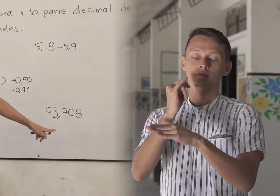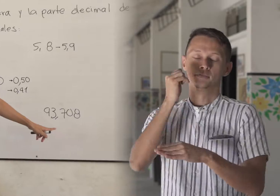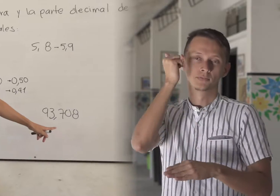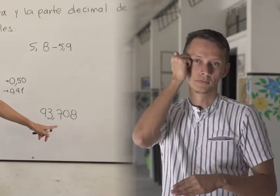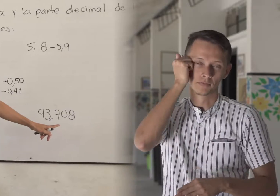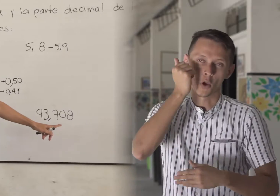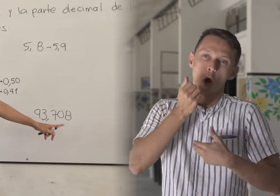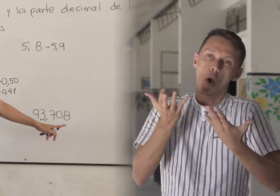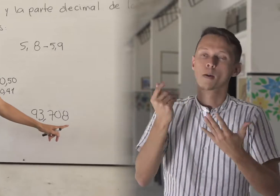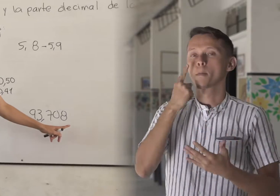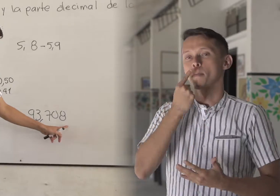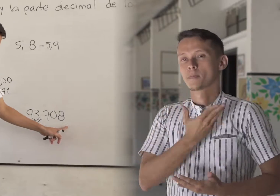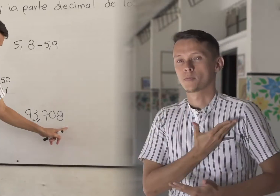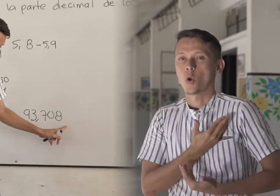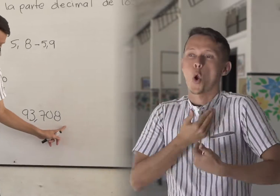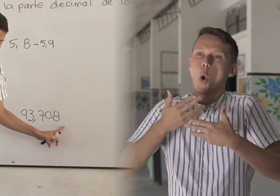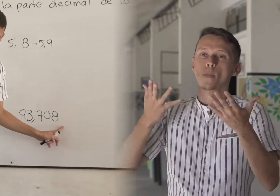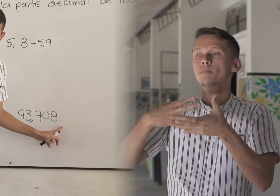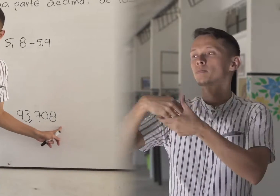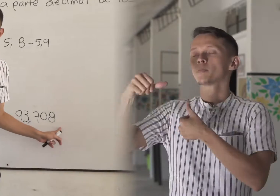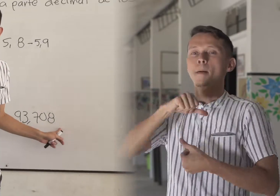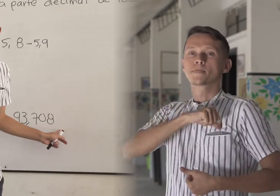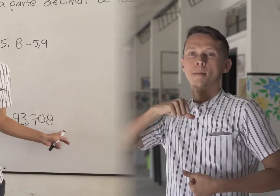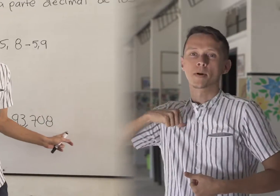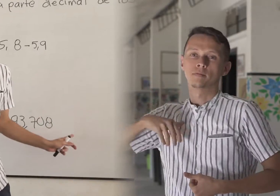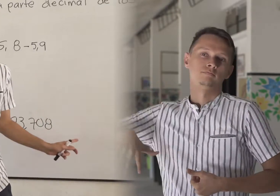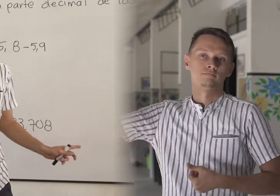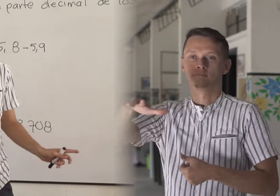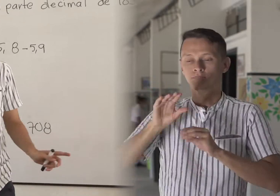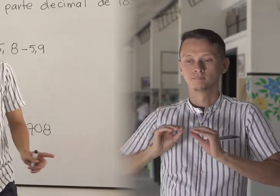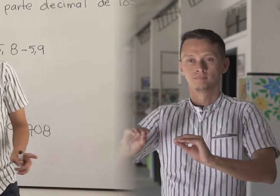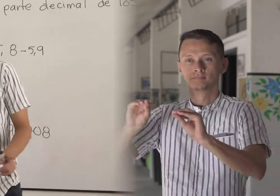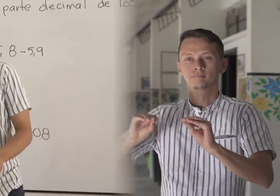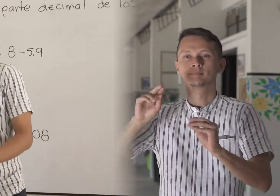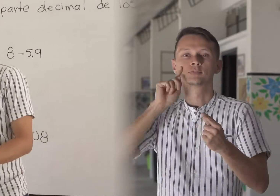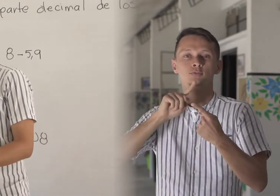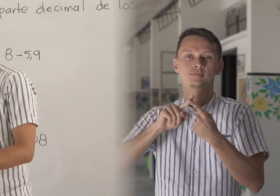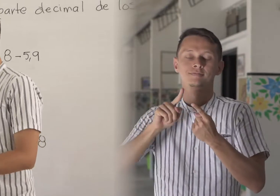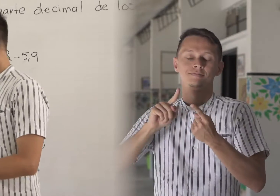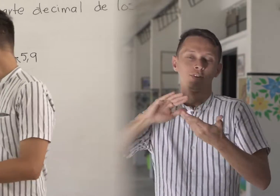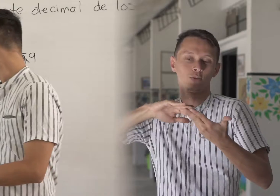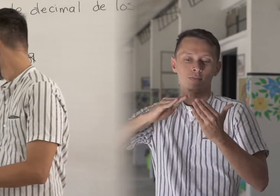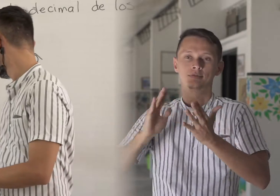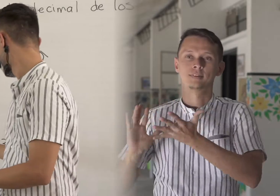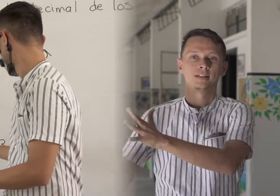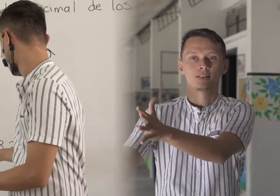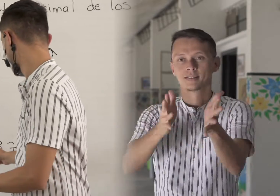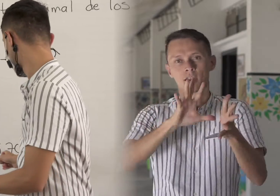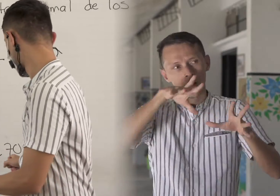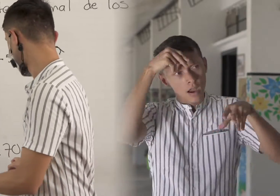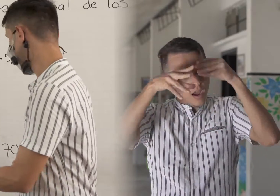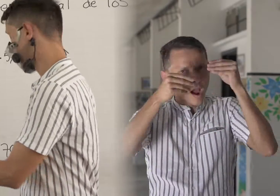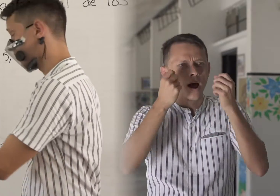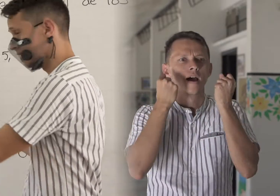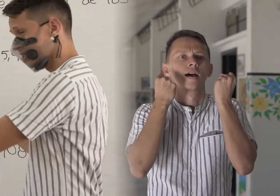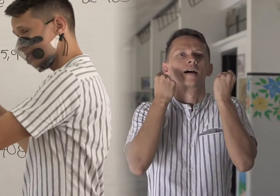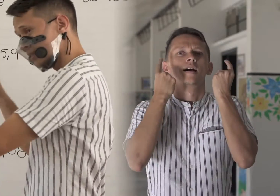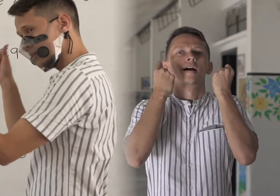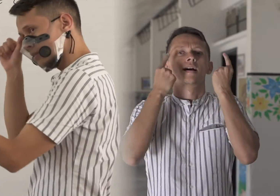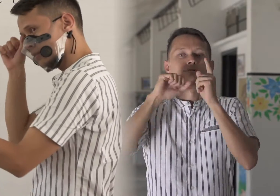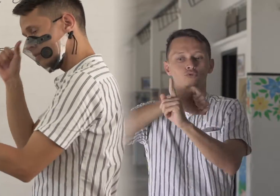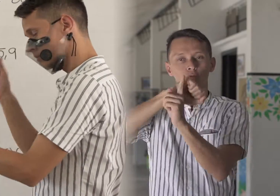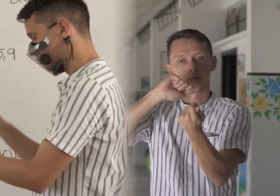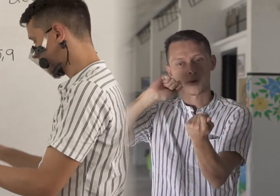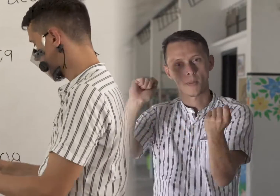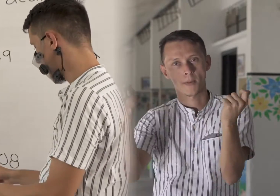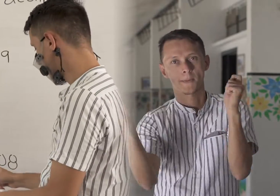profesores, padres de familia y particulares fuera de la institución con el objetivo de que aprendan la lengua para comunicarse generando un